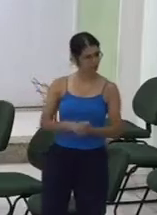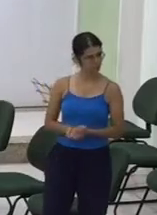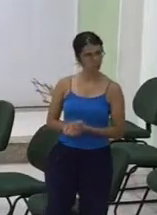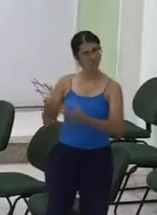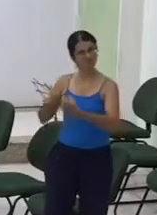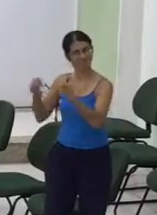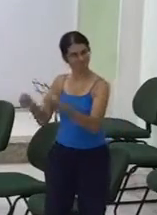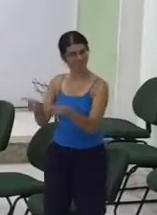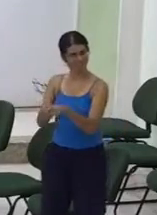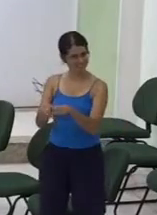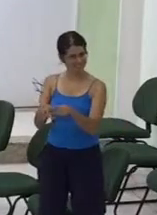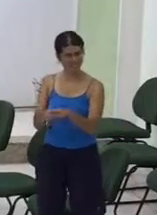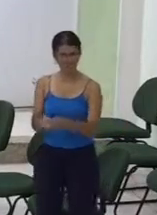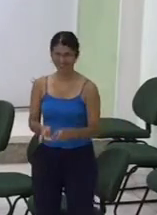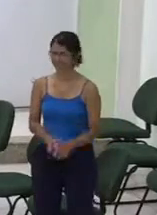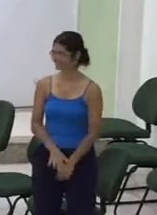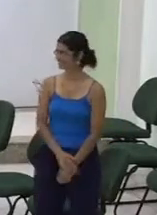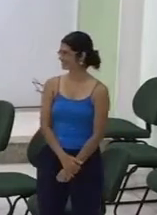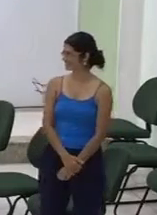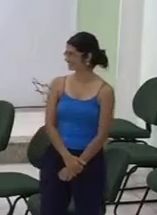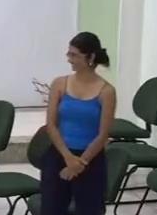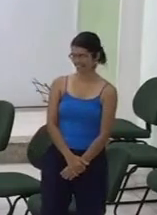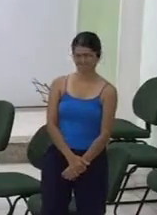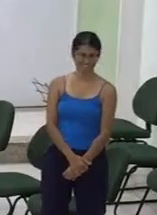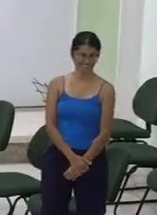Obrigada Obrigada Toda a minha filha De preto e branco